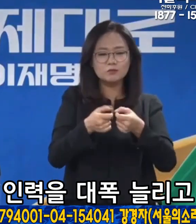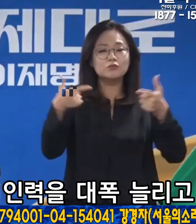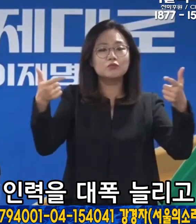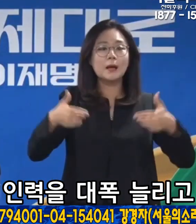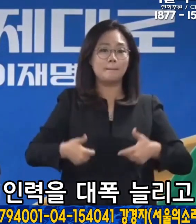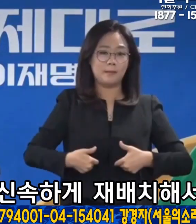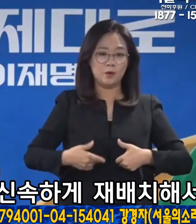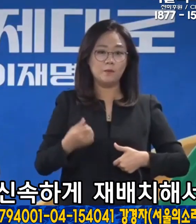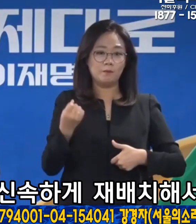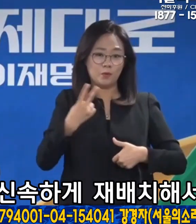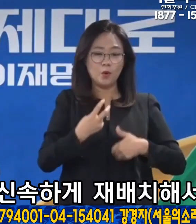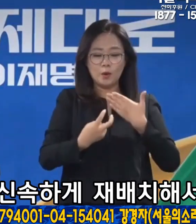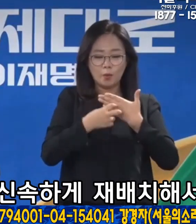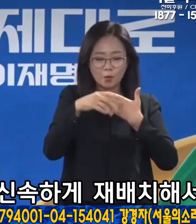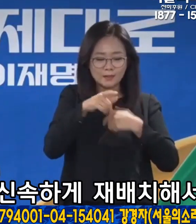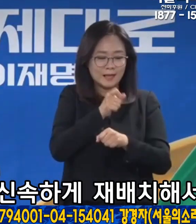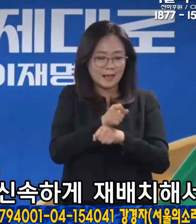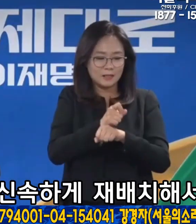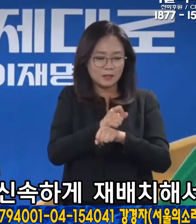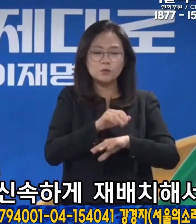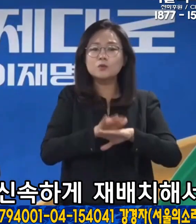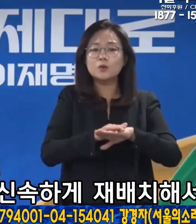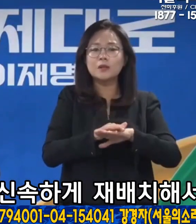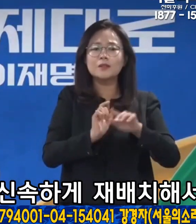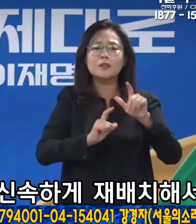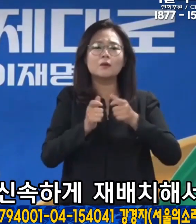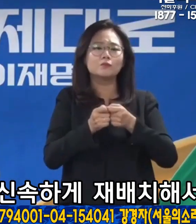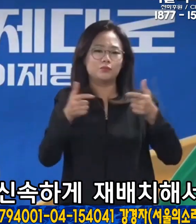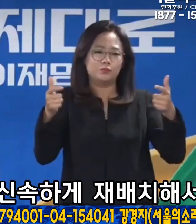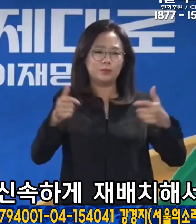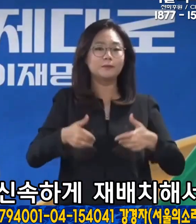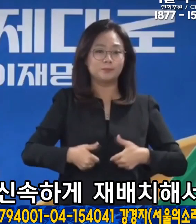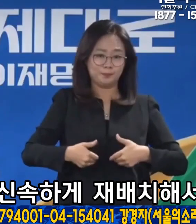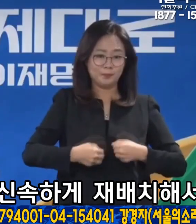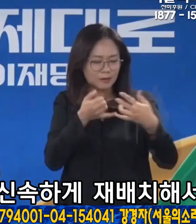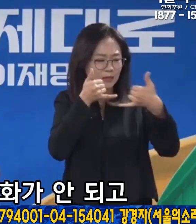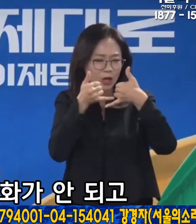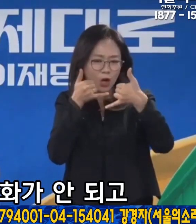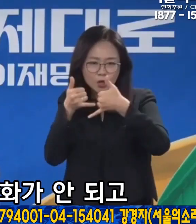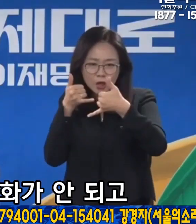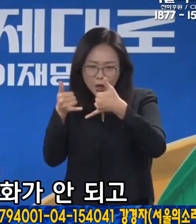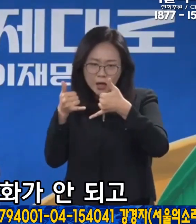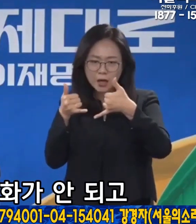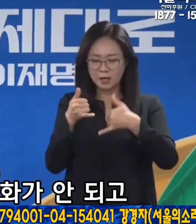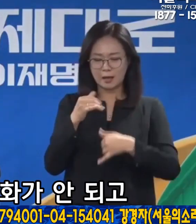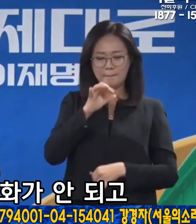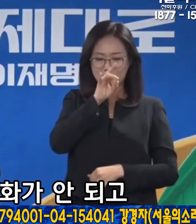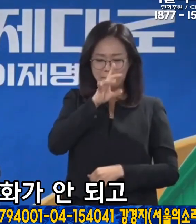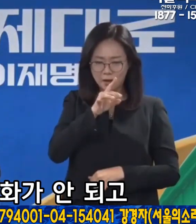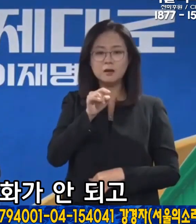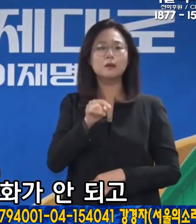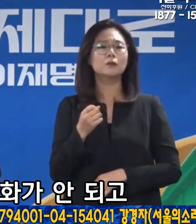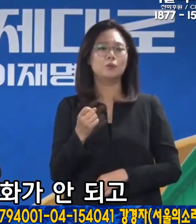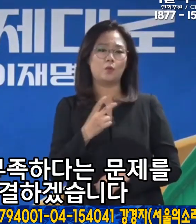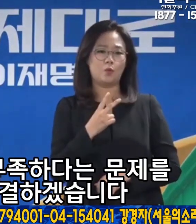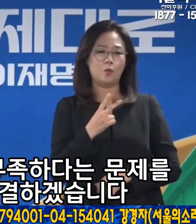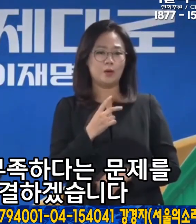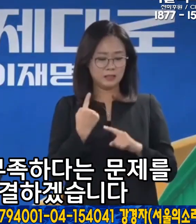늘리고 보건소 행정인력은 신속하게 재배치해서 상담소와 통화가 안되고